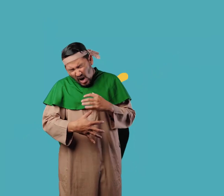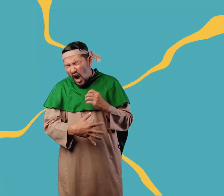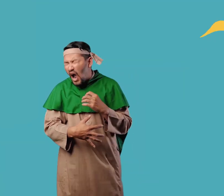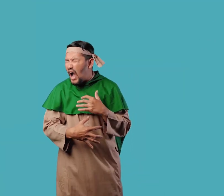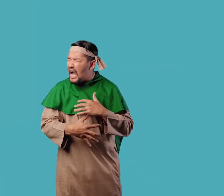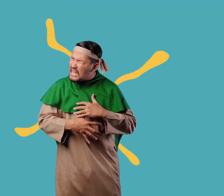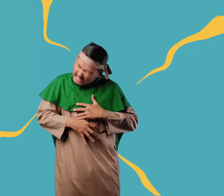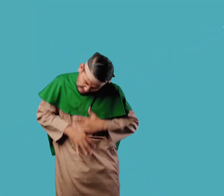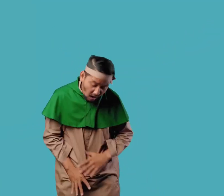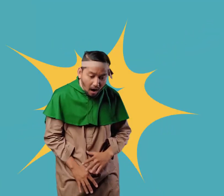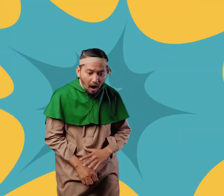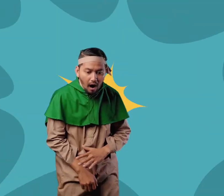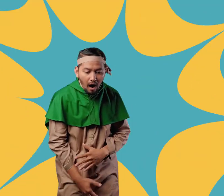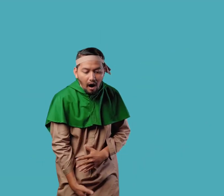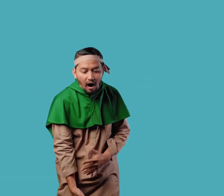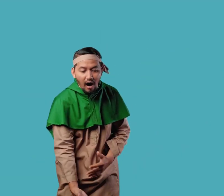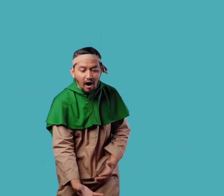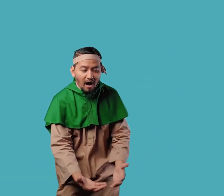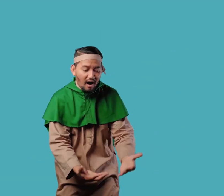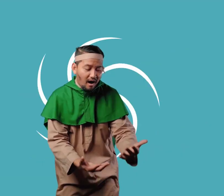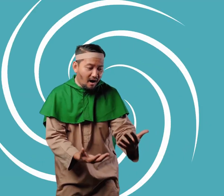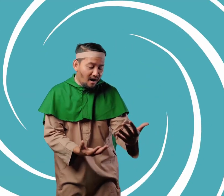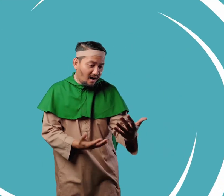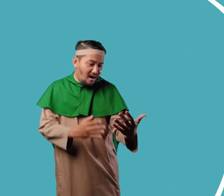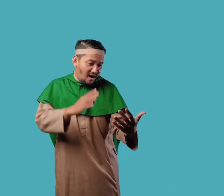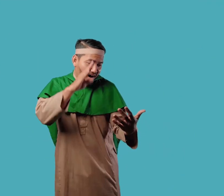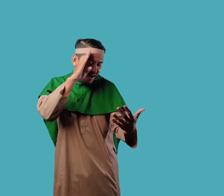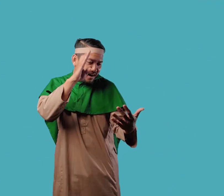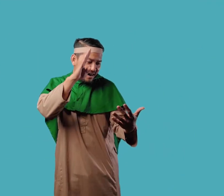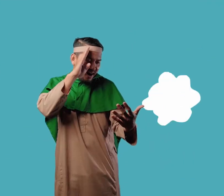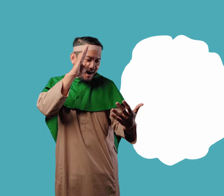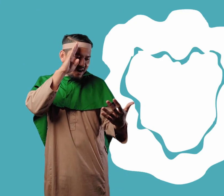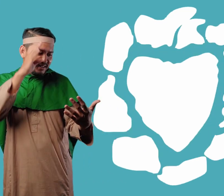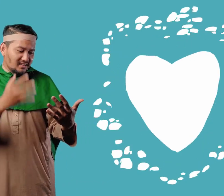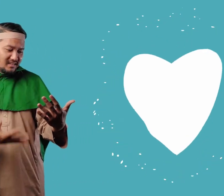seorang bayi laki-laki Yang diberi nama Isa alaihis salam